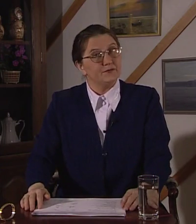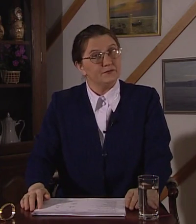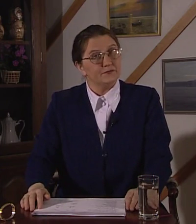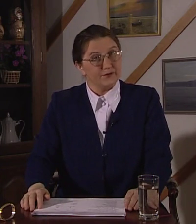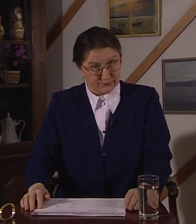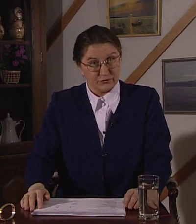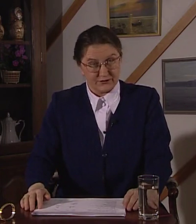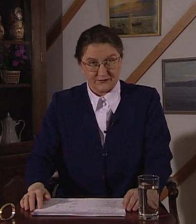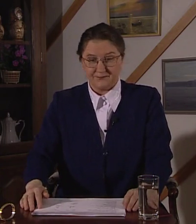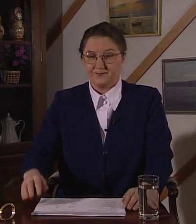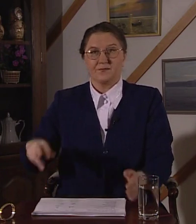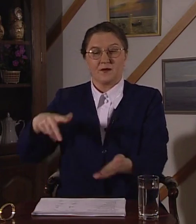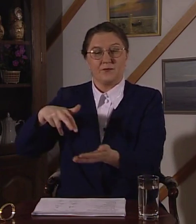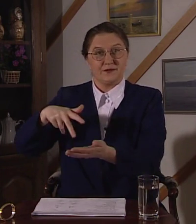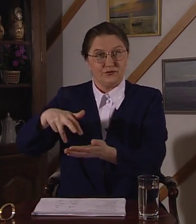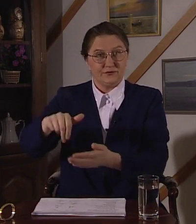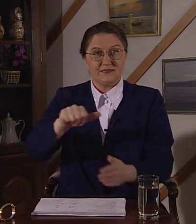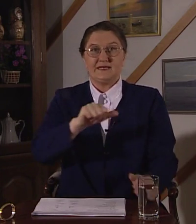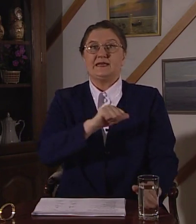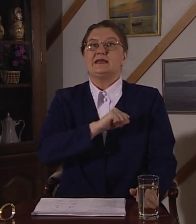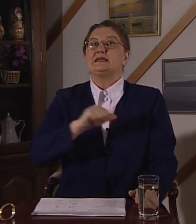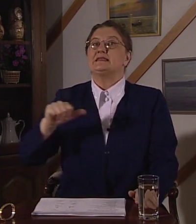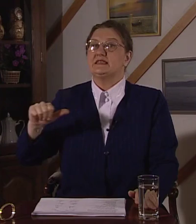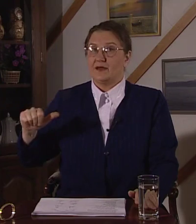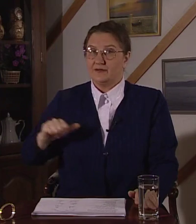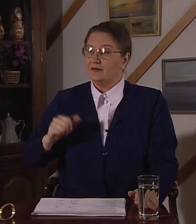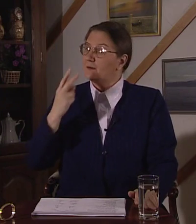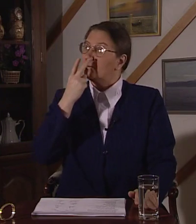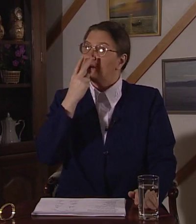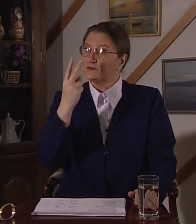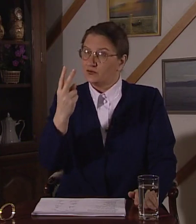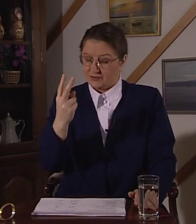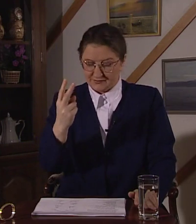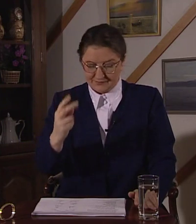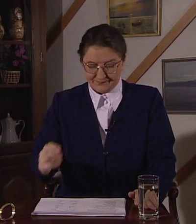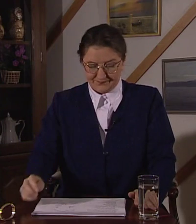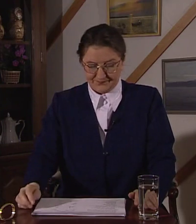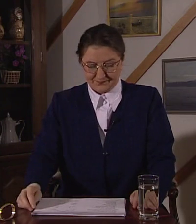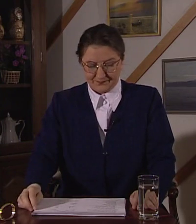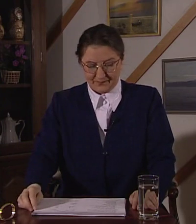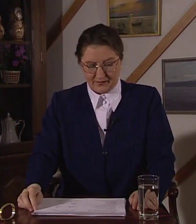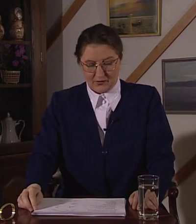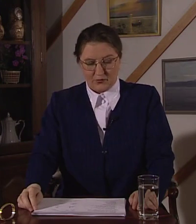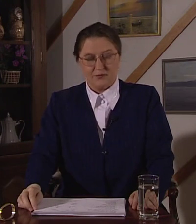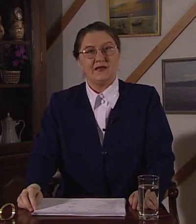посмотрите. Пойдемте сами посмотрите. У меня